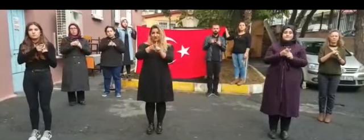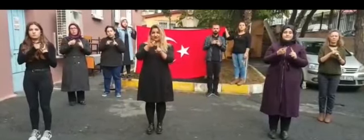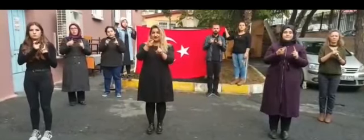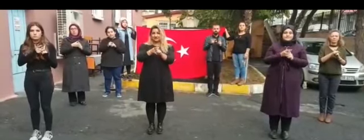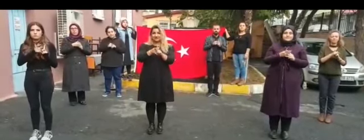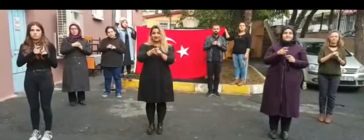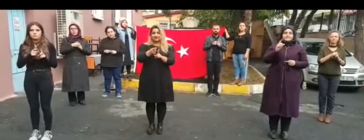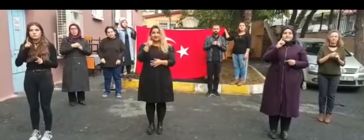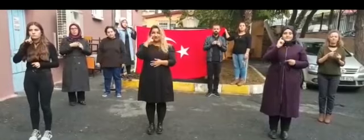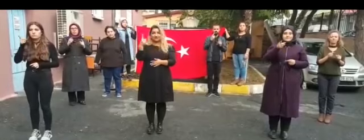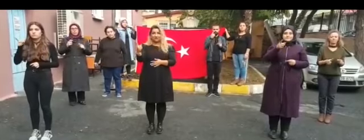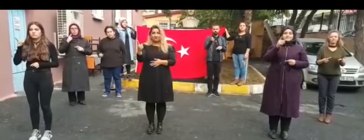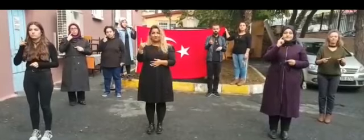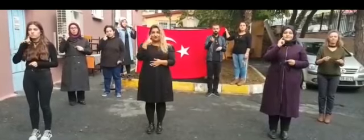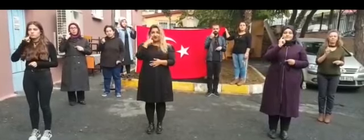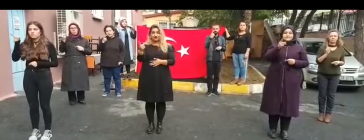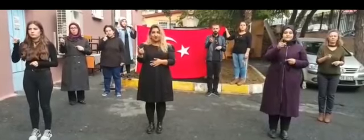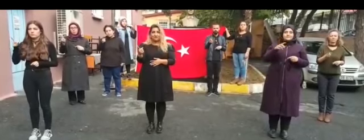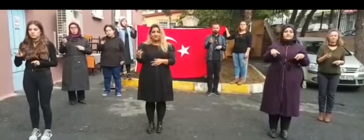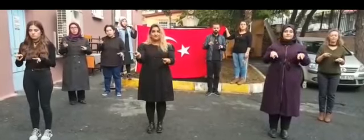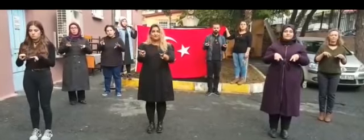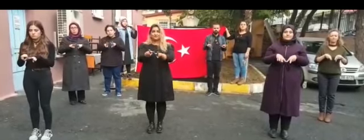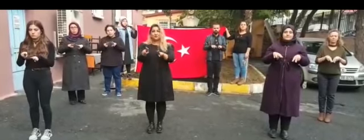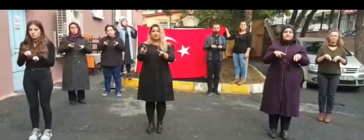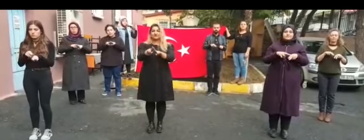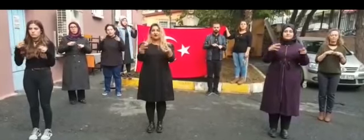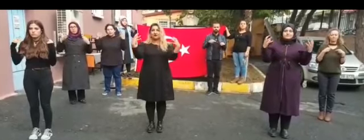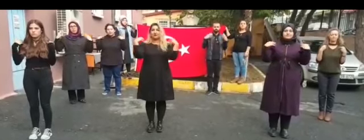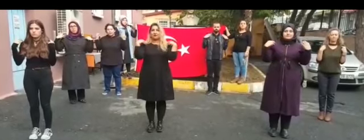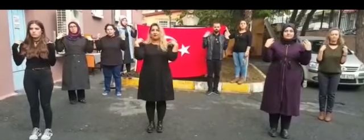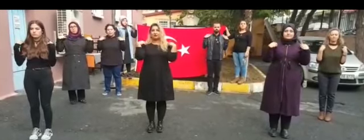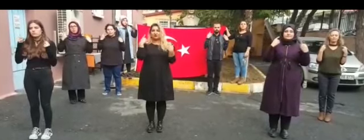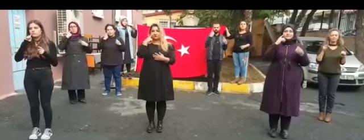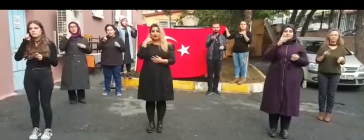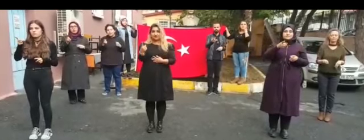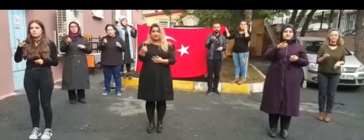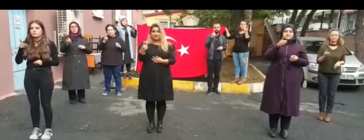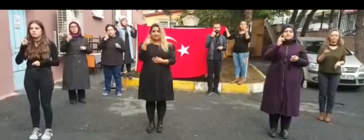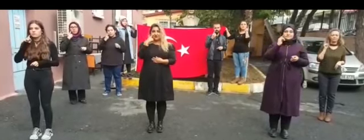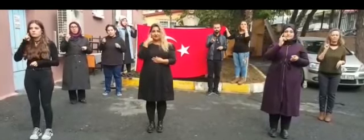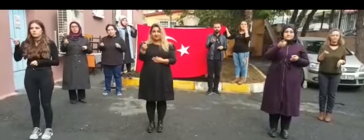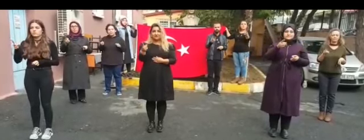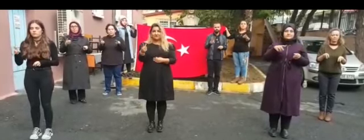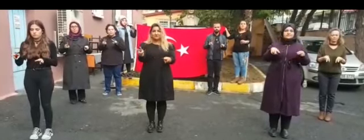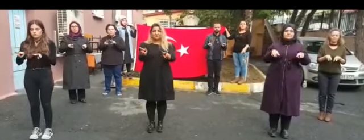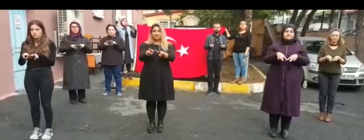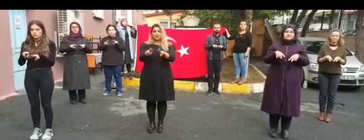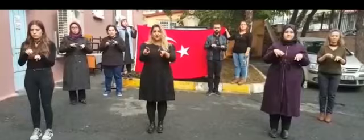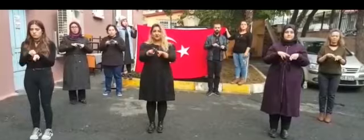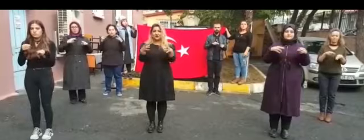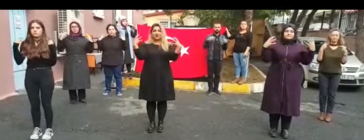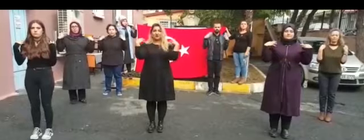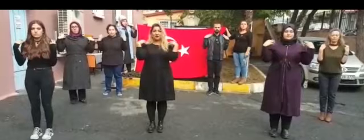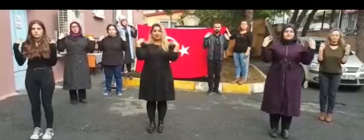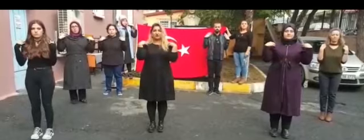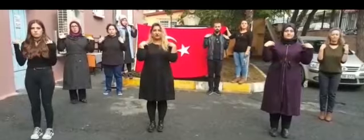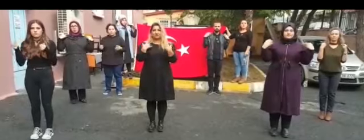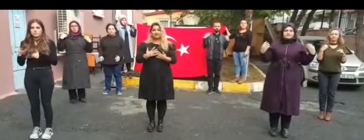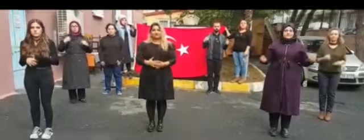bekçileriyiz Atam, atam, Mustafa Kemal Paşam Atam, atam, Mustafa Kemal Paşam